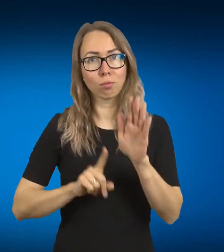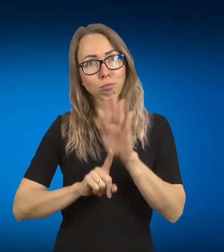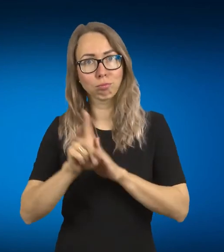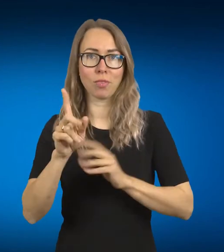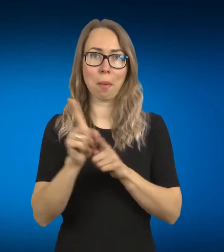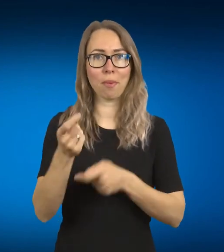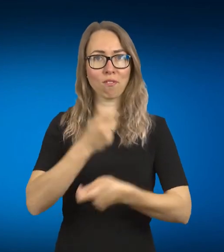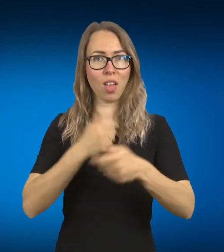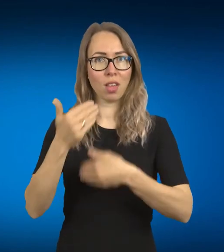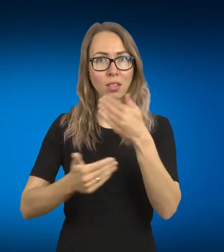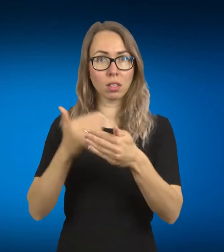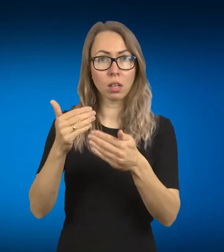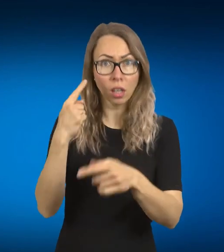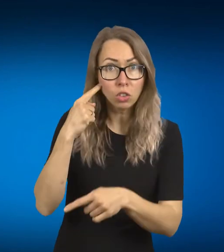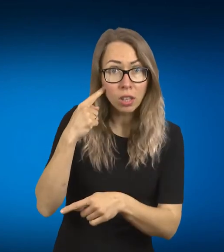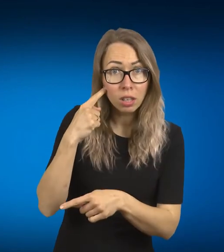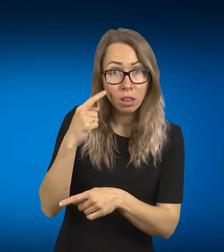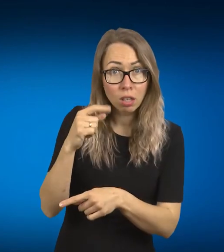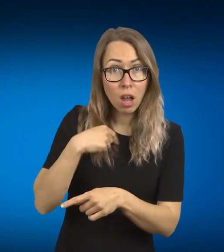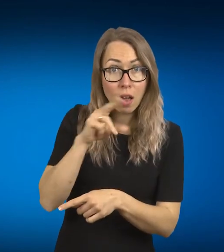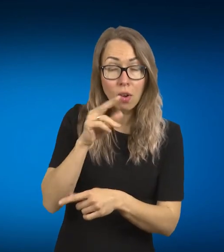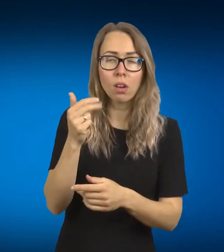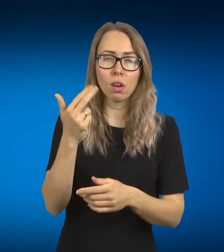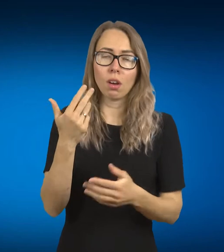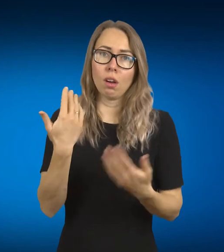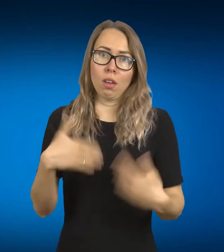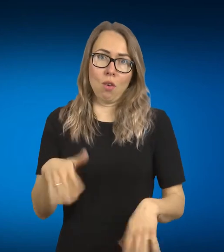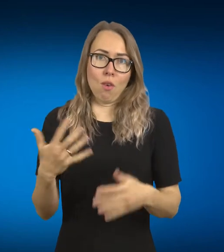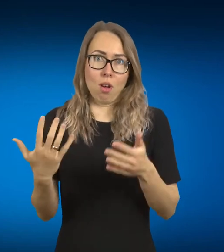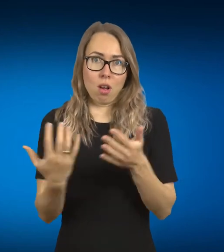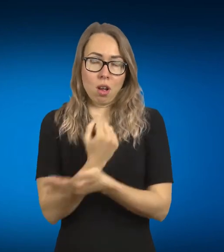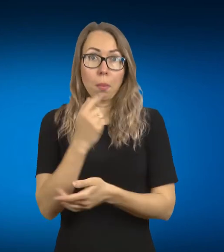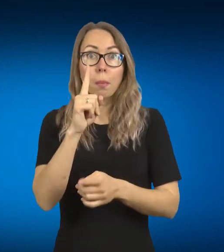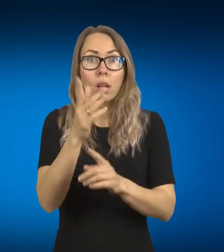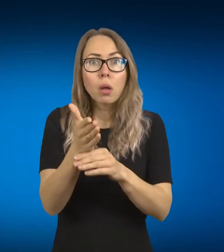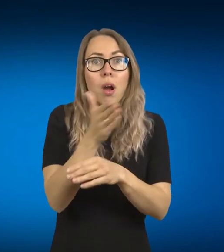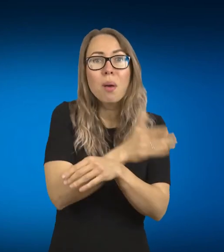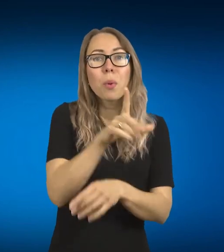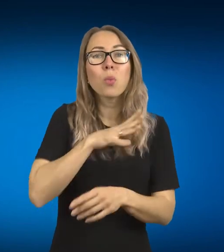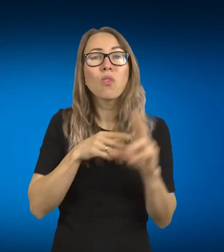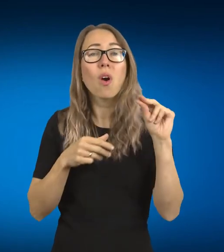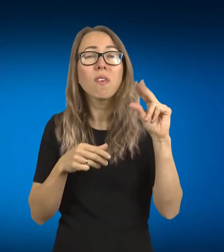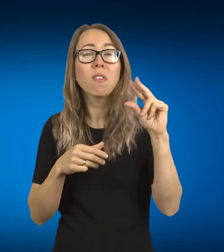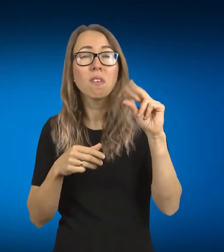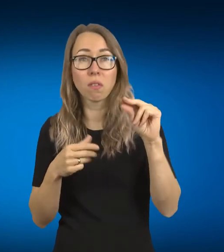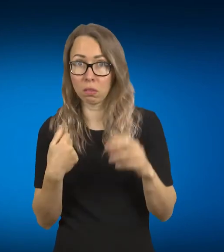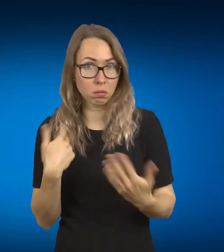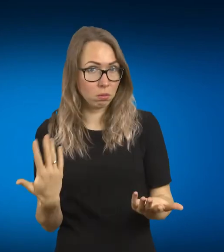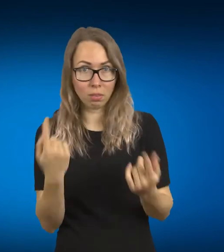ar ne? Ar jau girdimą neda, Vilė? Jo, žinok, dabar girdžiu, bet aš negirdėjau, nuo ko prasidėjo tavo klausimas, tai kuri gali